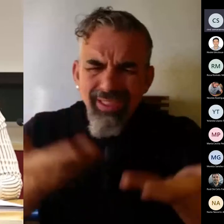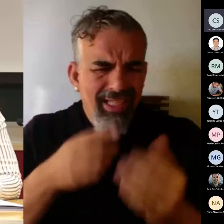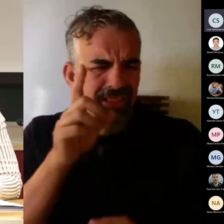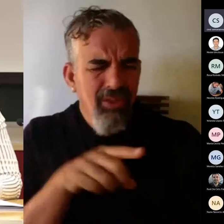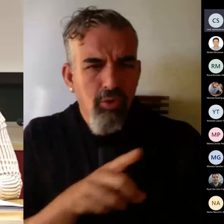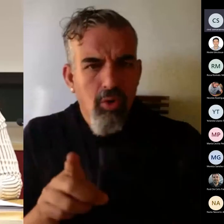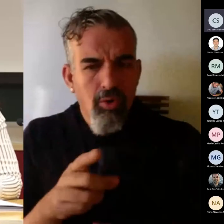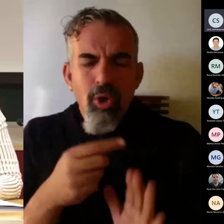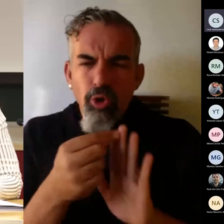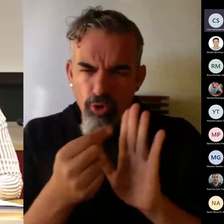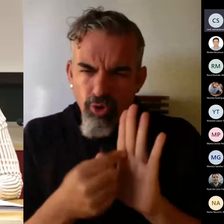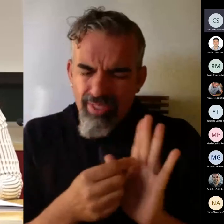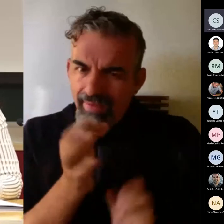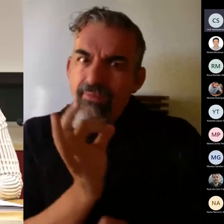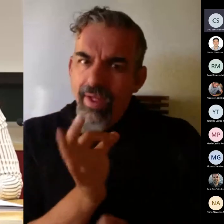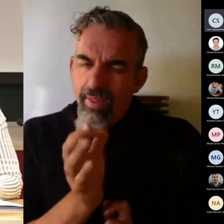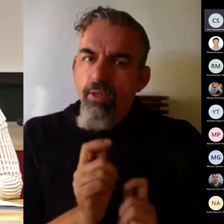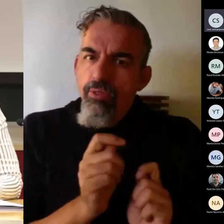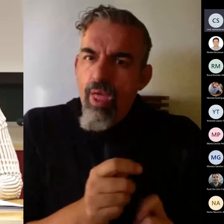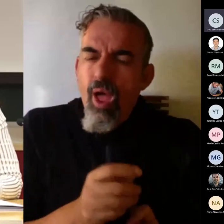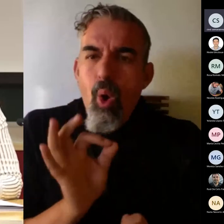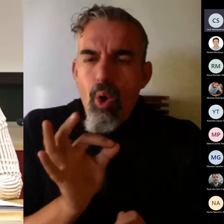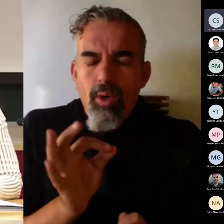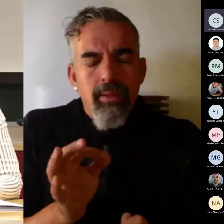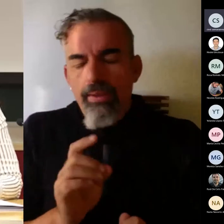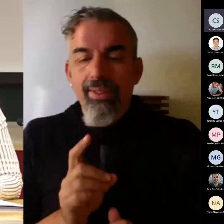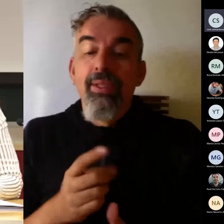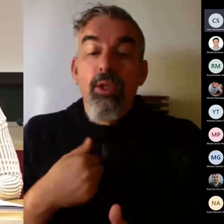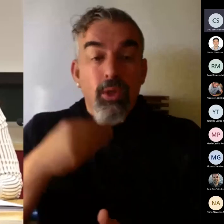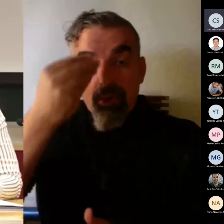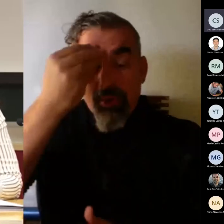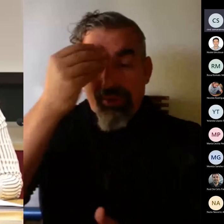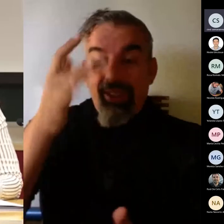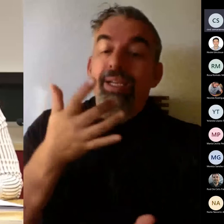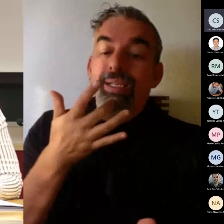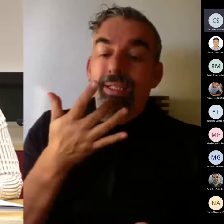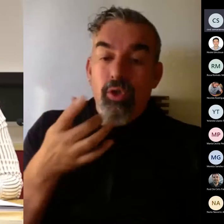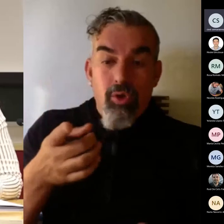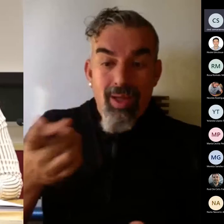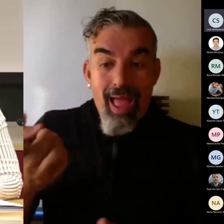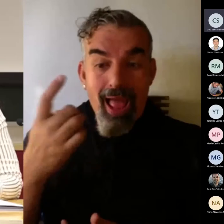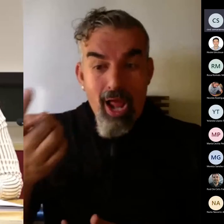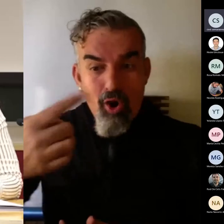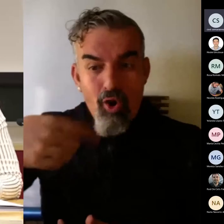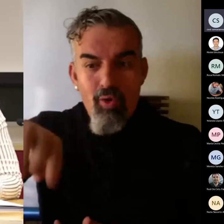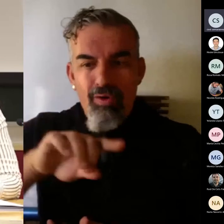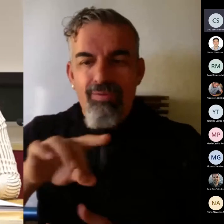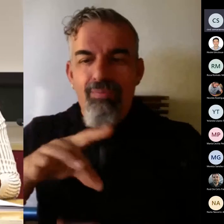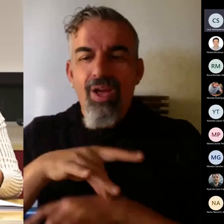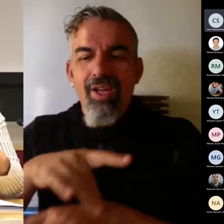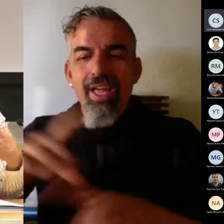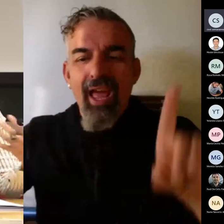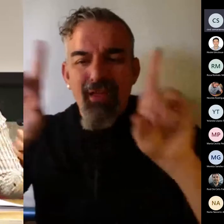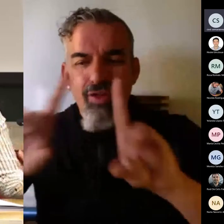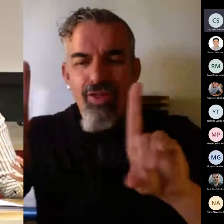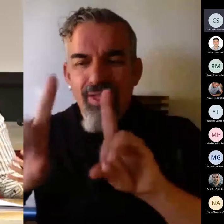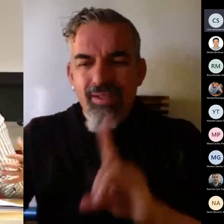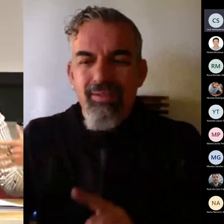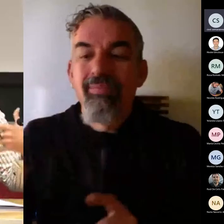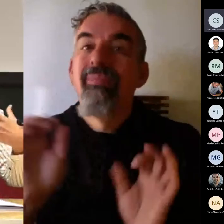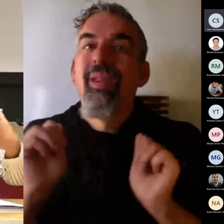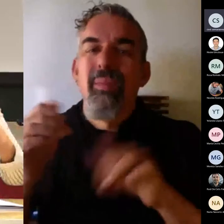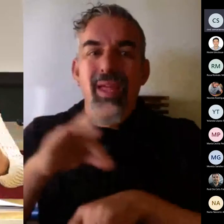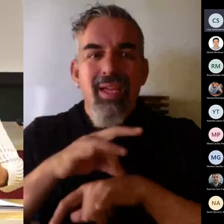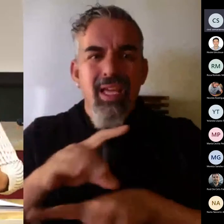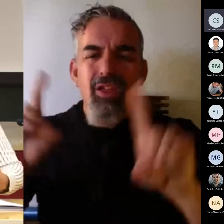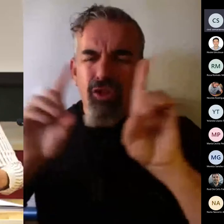Entonces, creo, cuando vosotros llegáis a clase y os ponéis la guía docente y empezáis a contar la guía docente